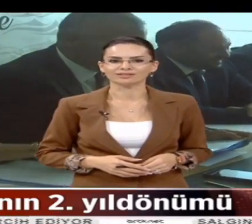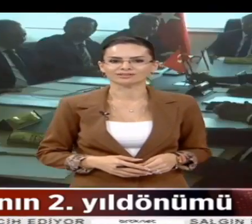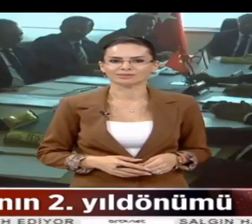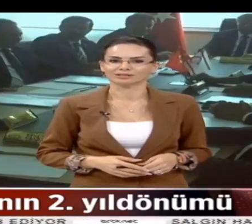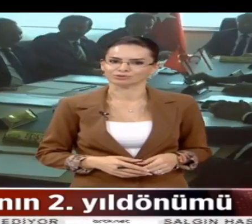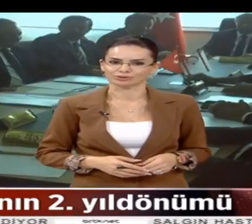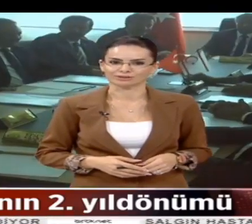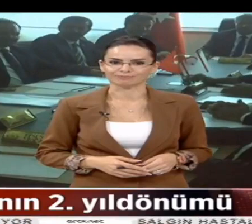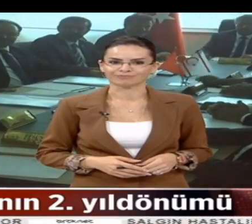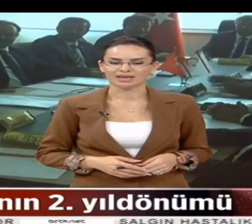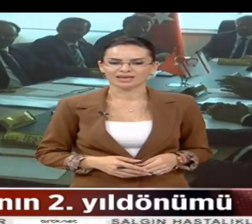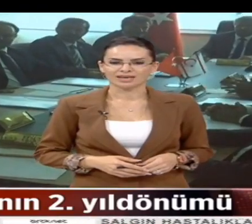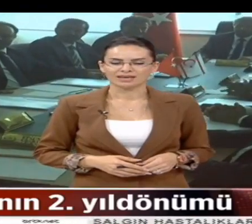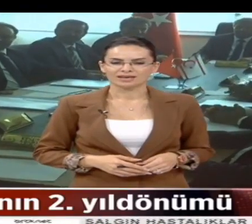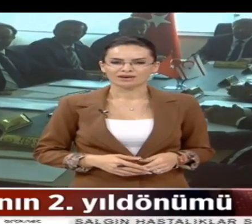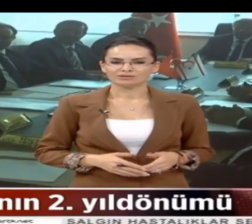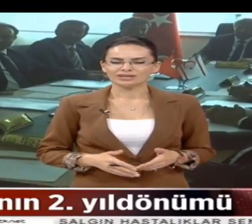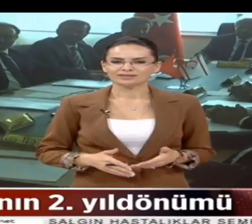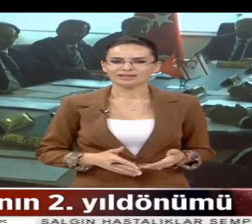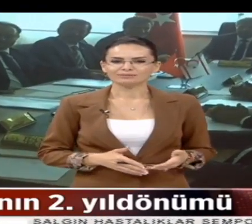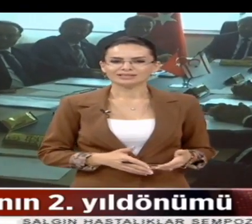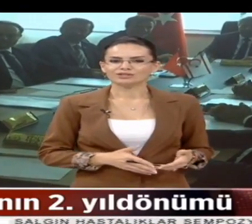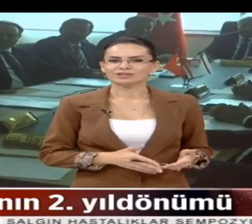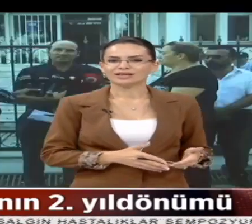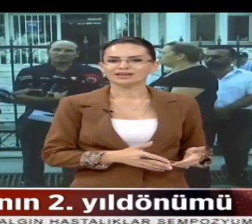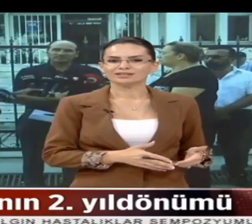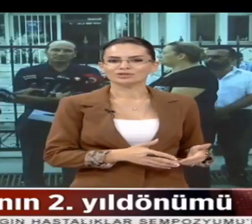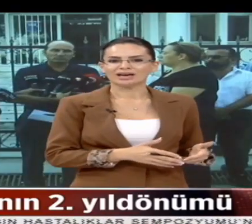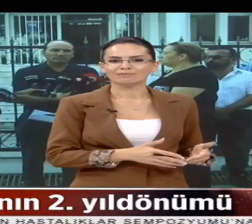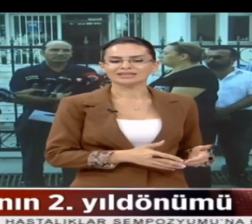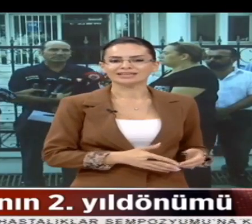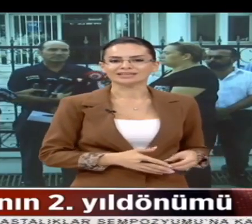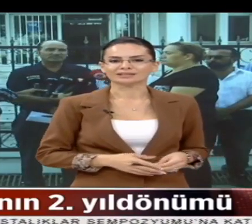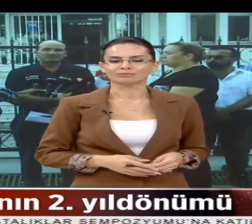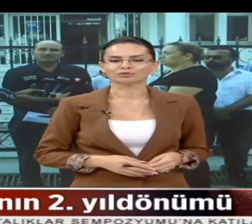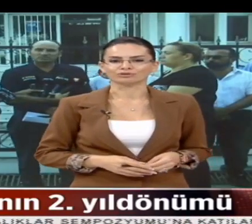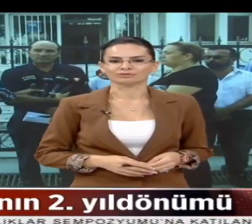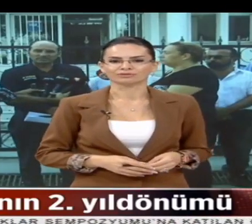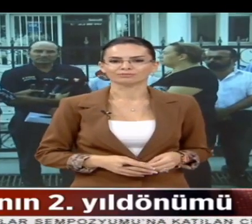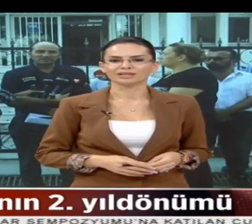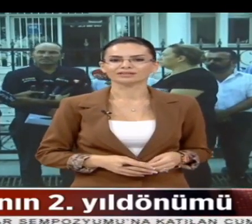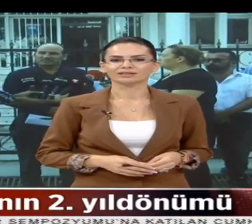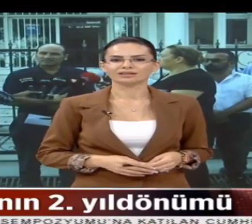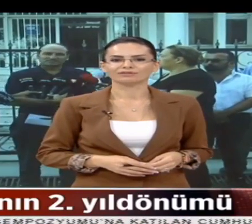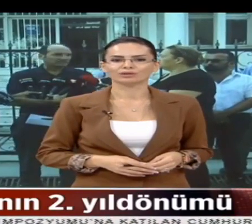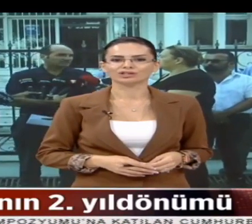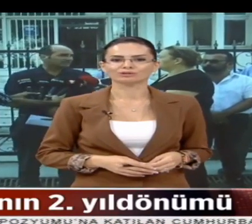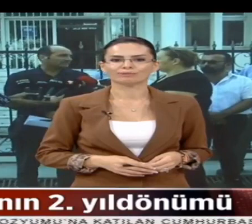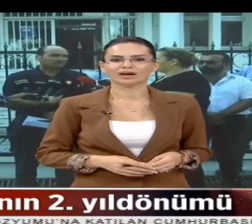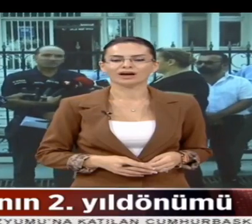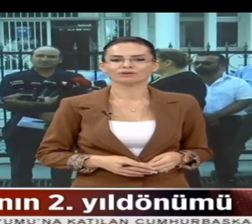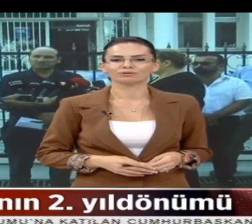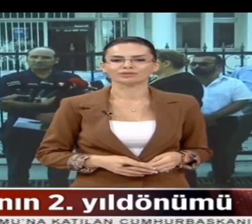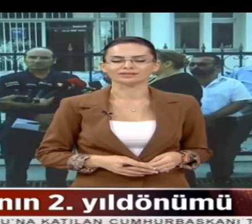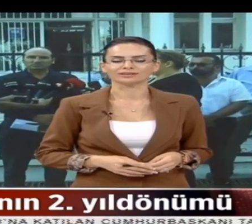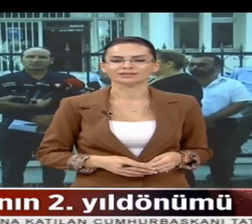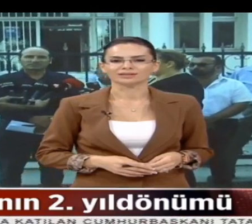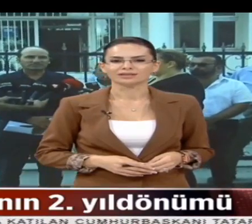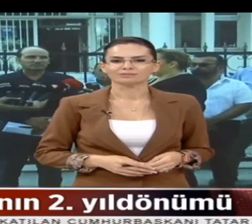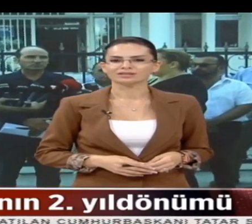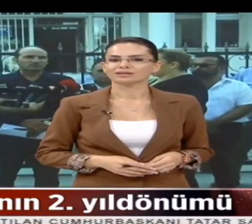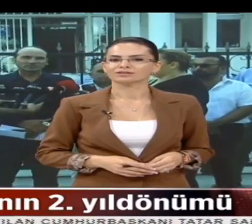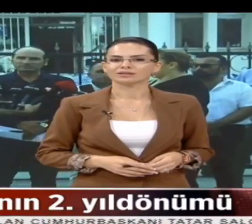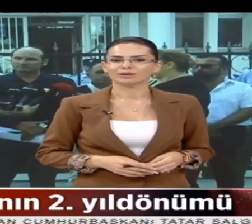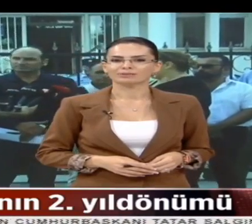çalışacağız, belirtmiş olalım. Öte yandan Birleşik Taksiciler Birliği bugün Bayındırlık ve Ulaştırma Bakanlığı önündeydi.